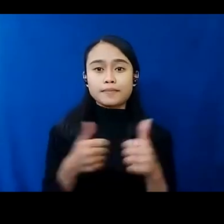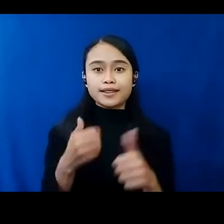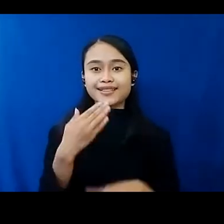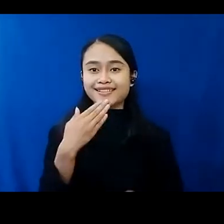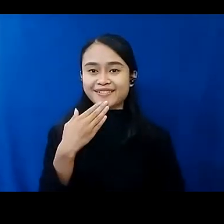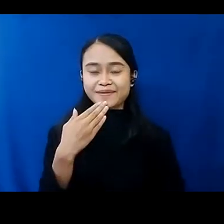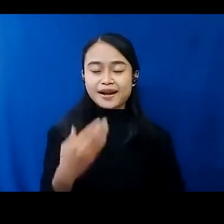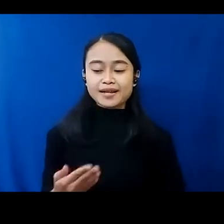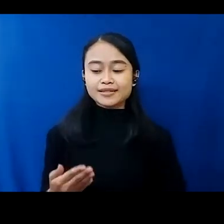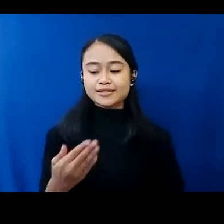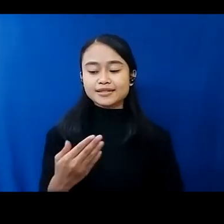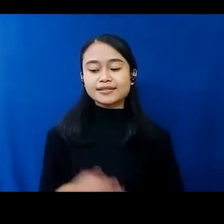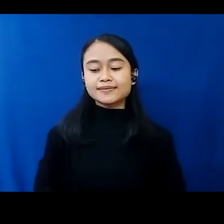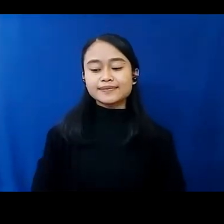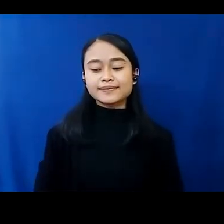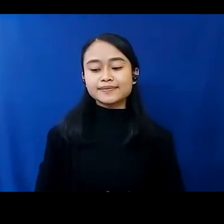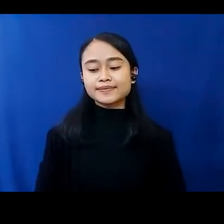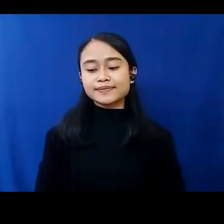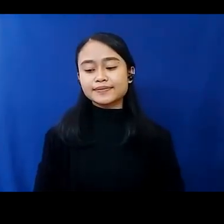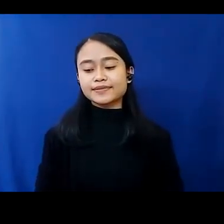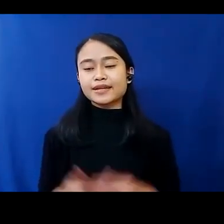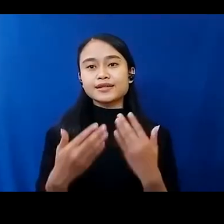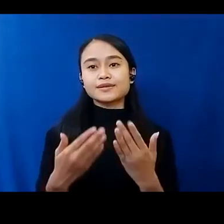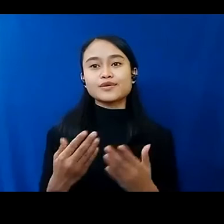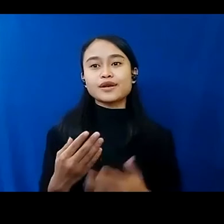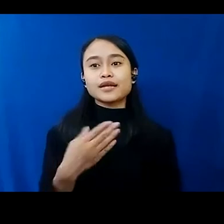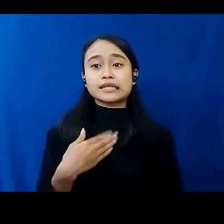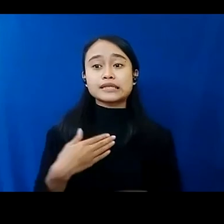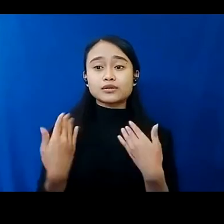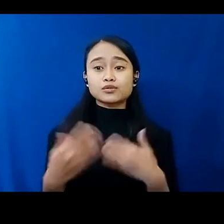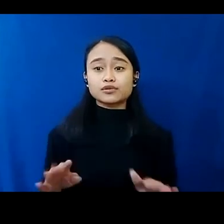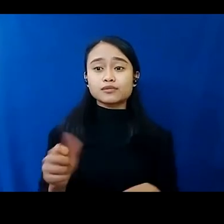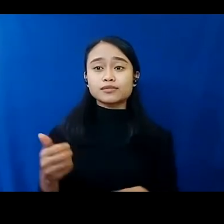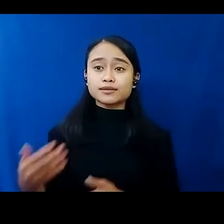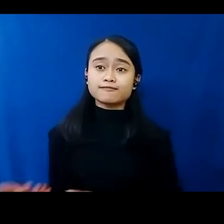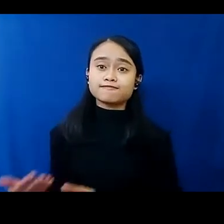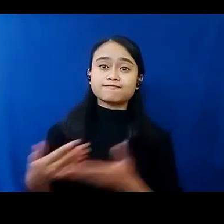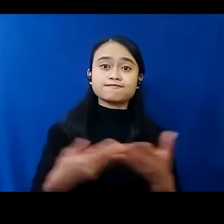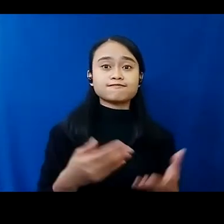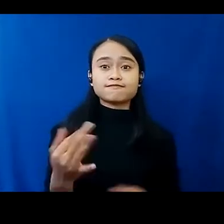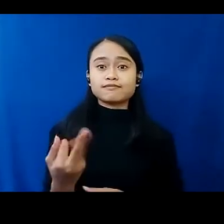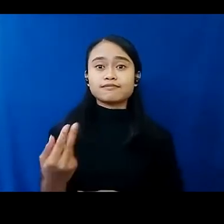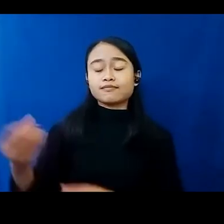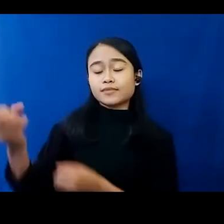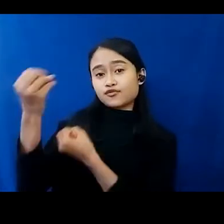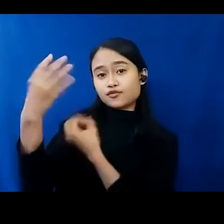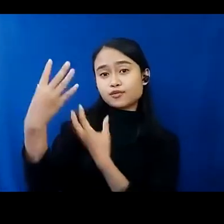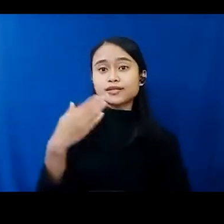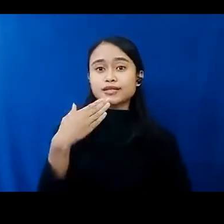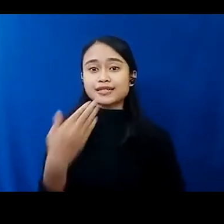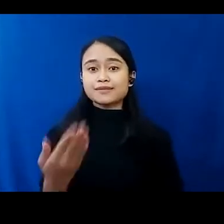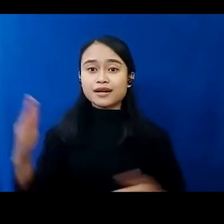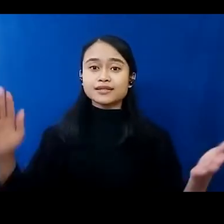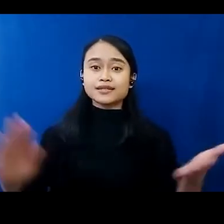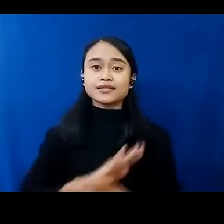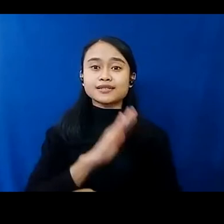Information That Is Useful But It's Been A Pleasure Speaking And I Appreciate The Opportunity Terima Kasih Terima Kasih